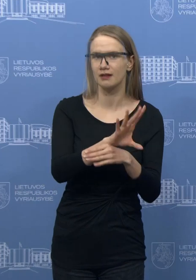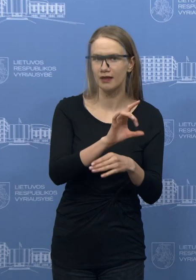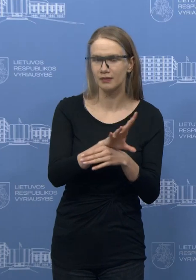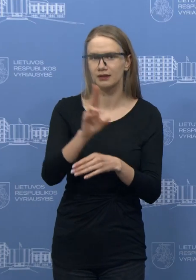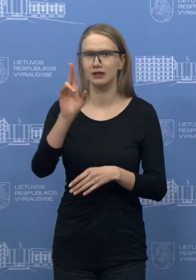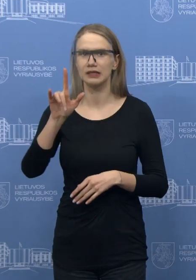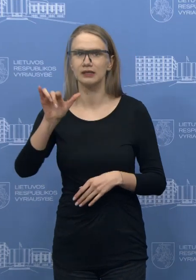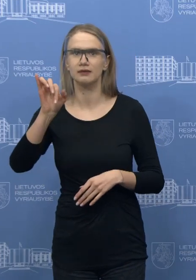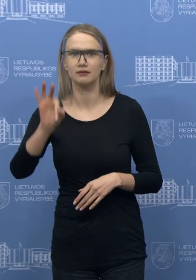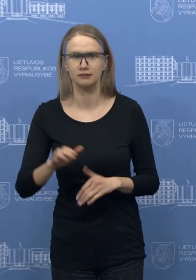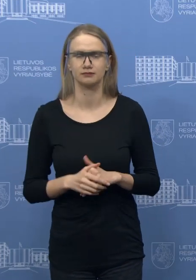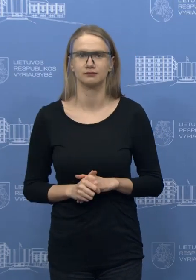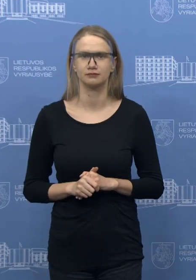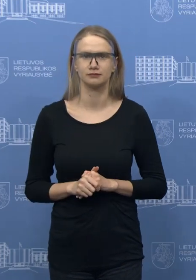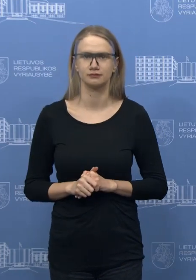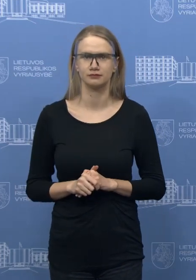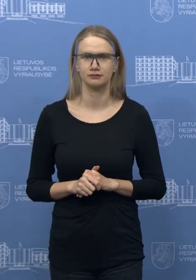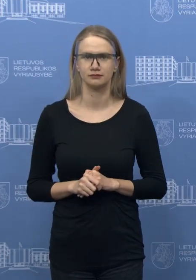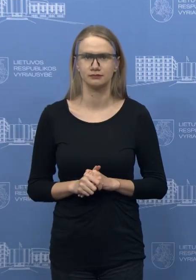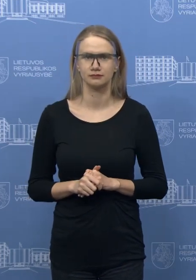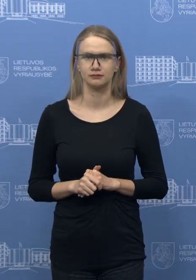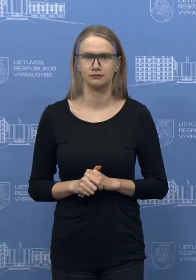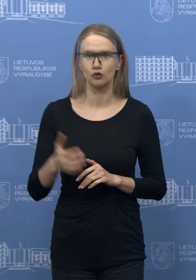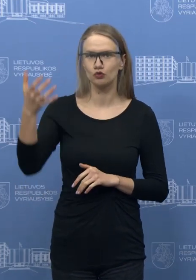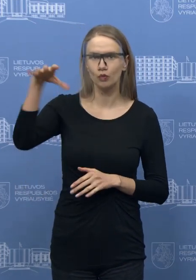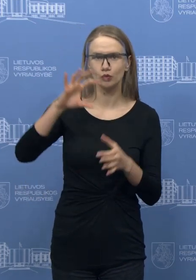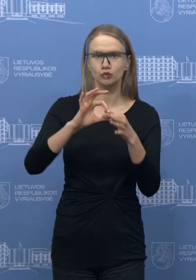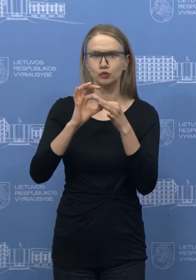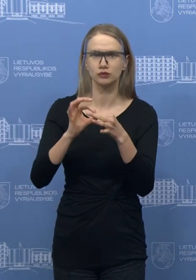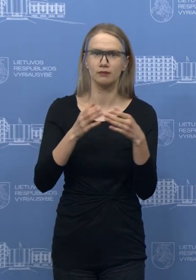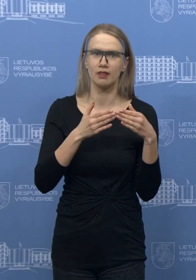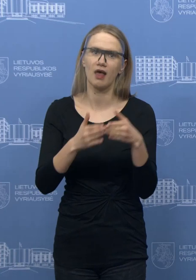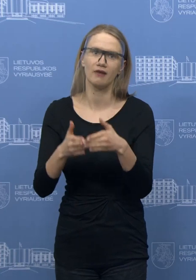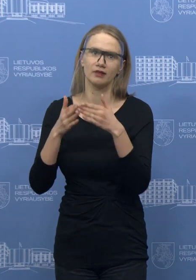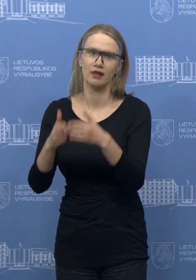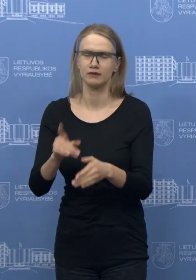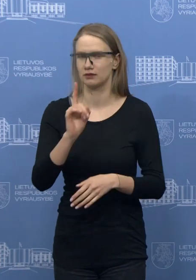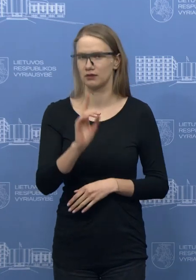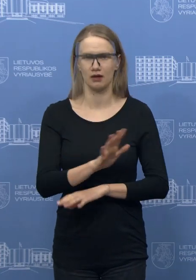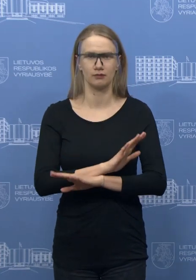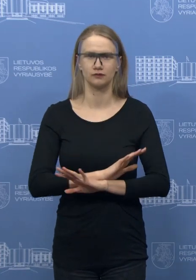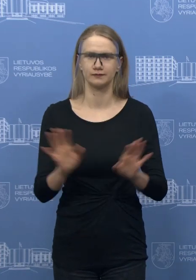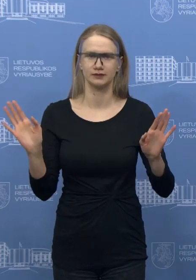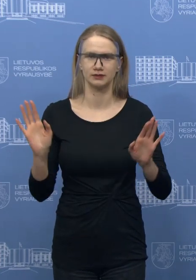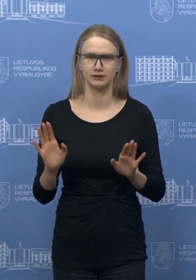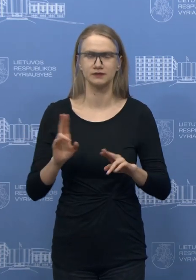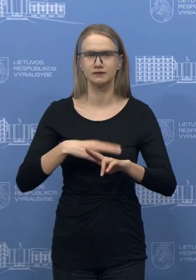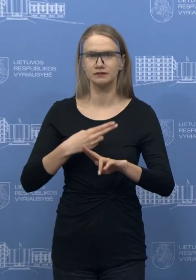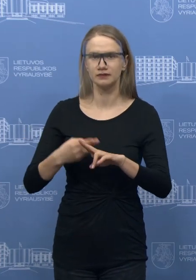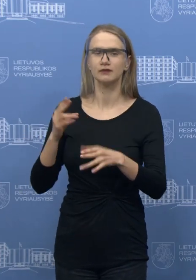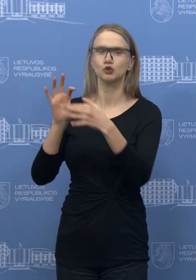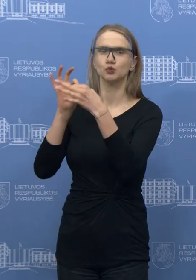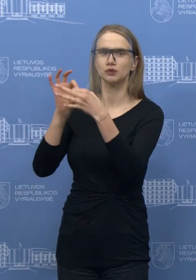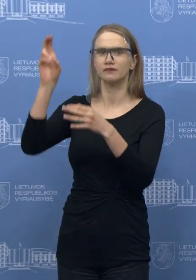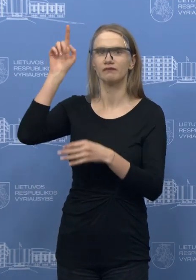daugiau susiekimo keltais nebus galimas, nes tai yra susijęs su šalimis, kurios